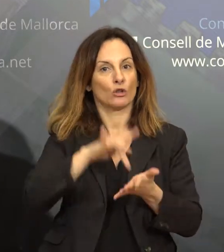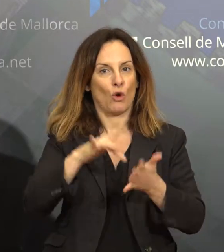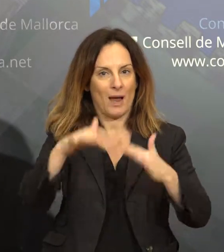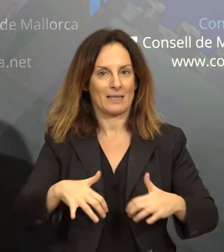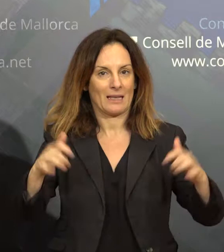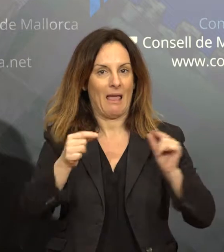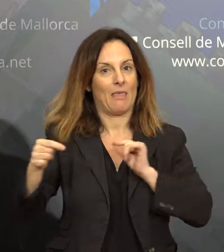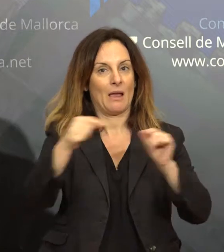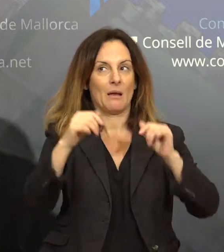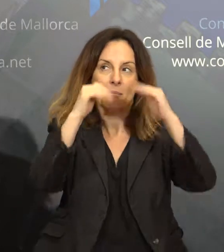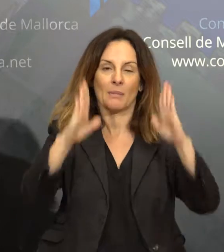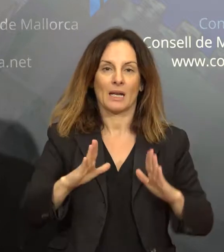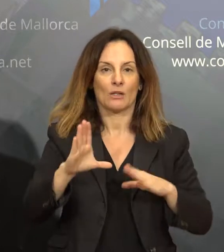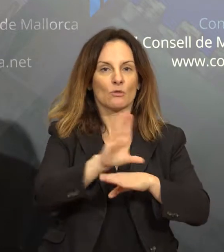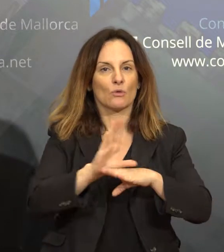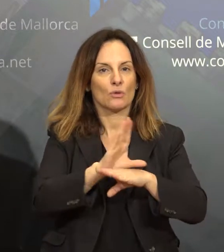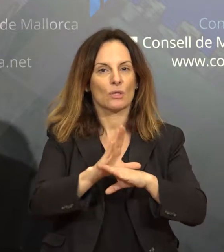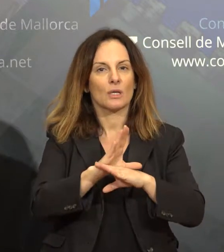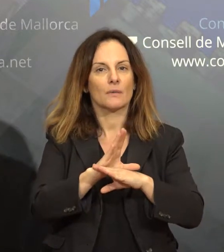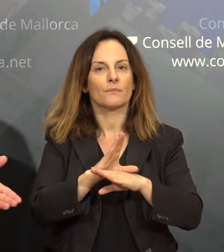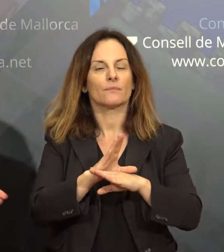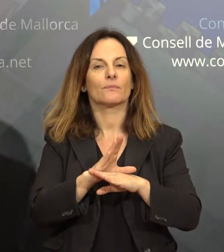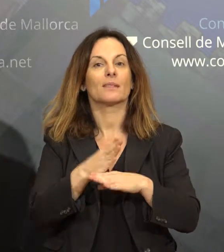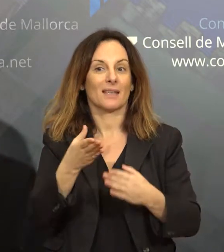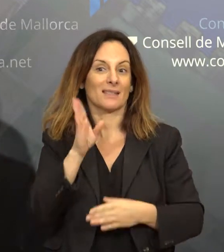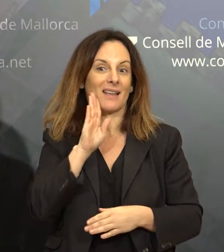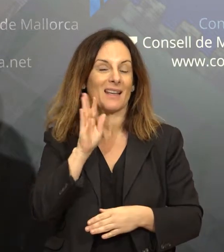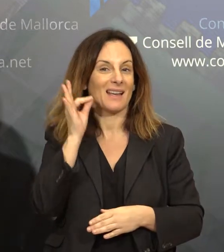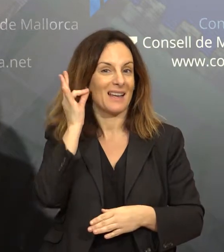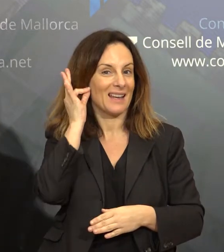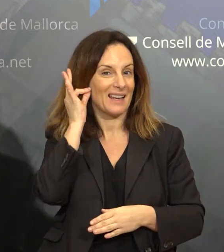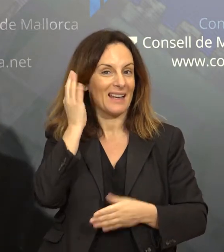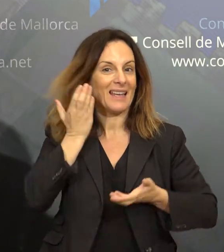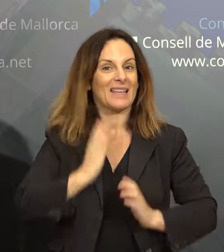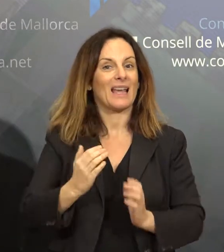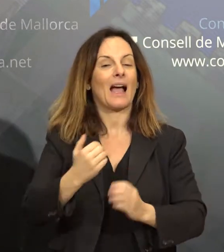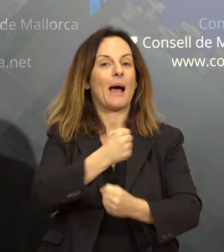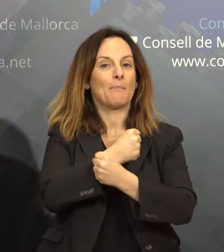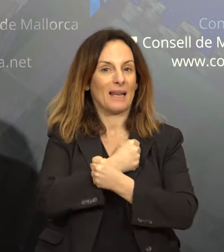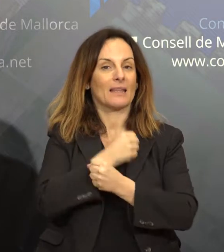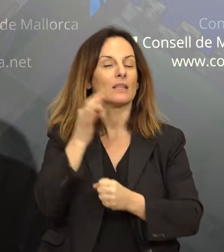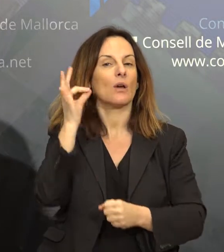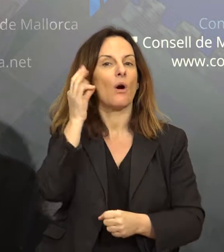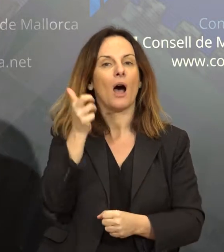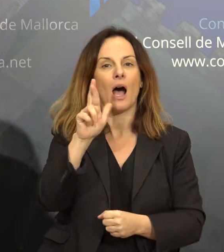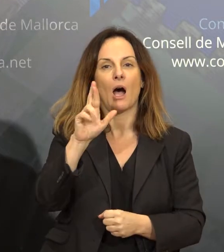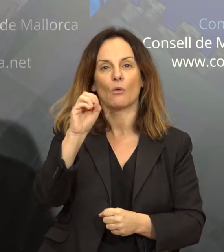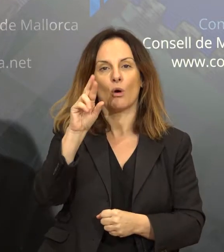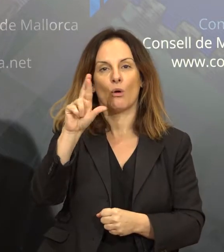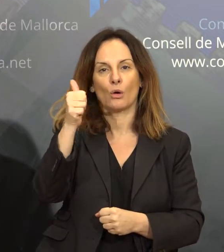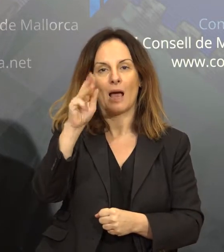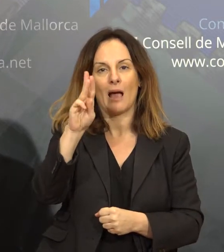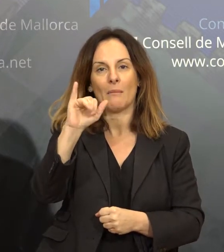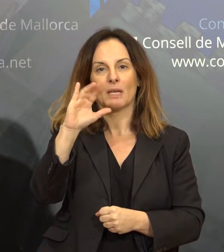que és commemorar sa filla predilecta que han d'anomenar, Na Aurora Picornell, filla predilecta de Mallorca,